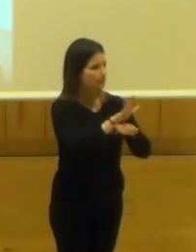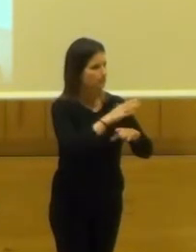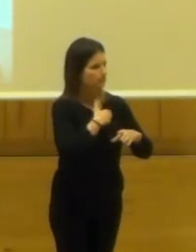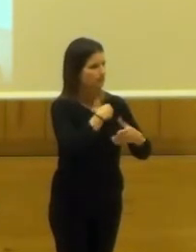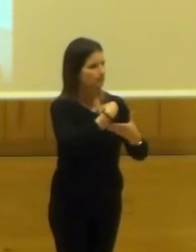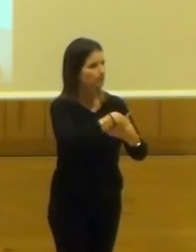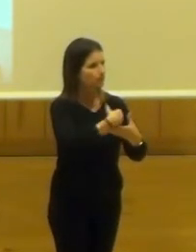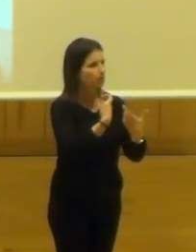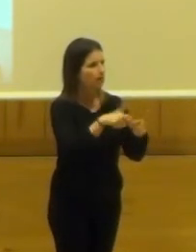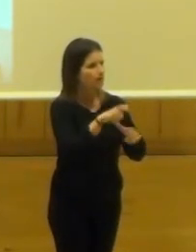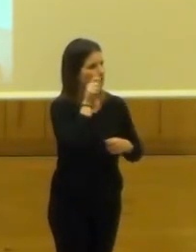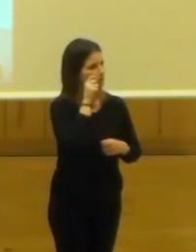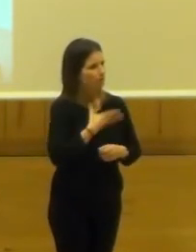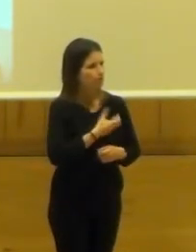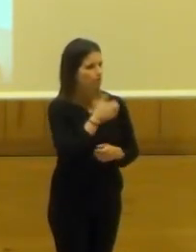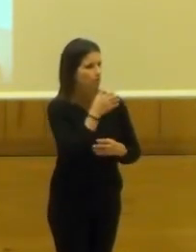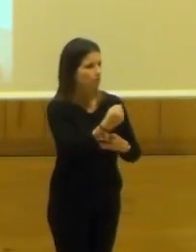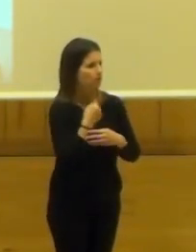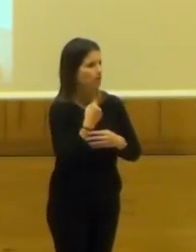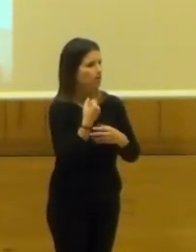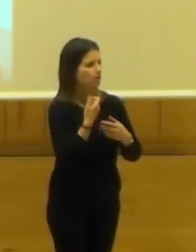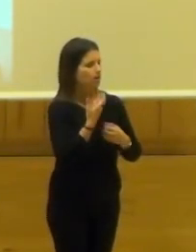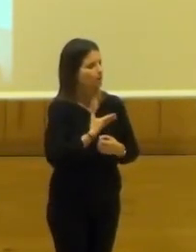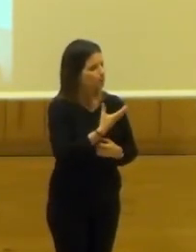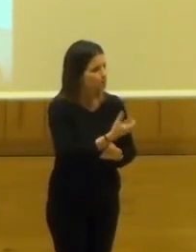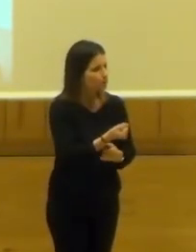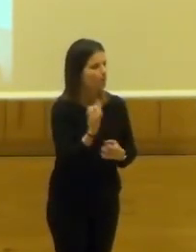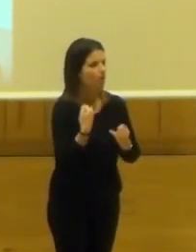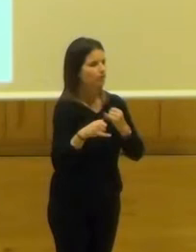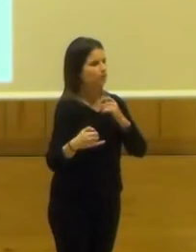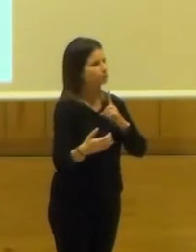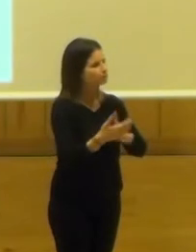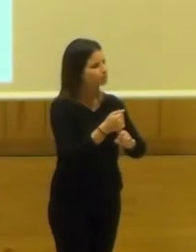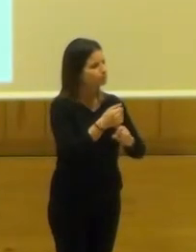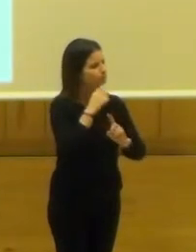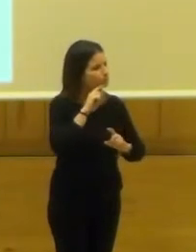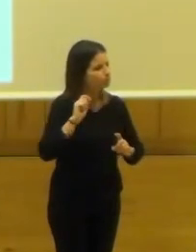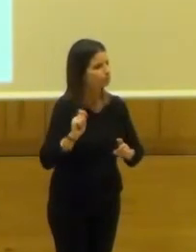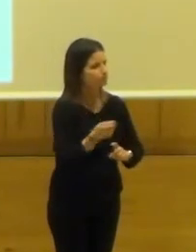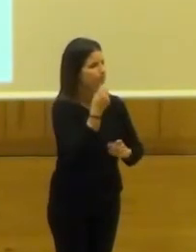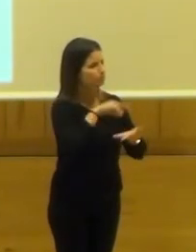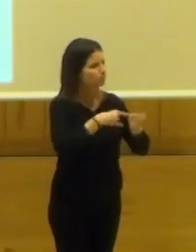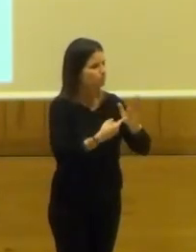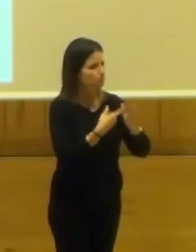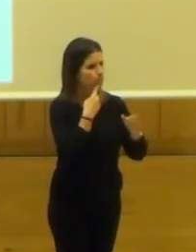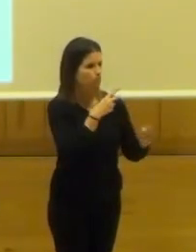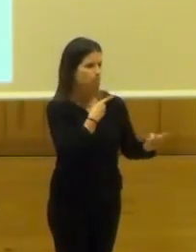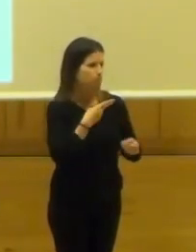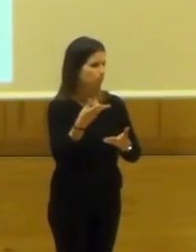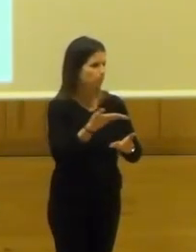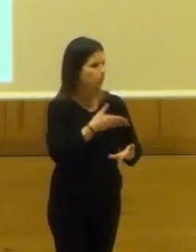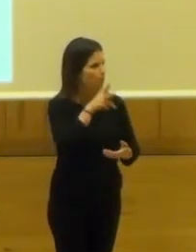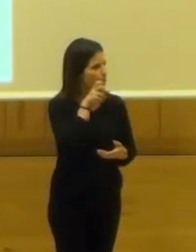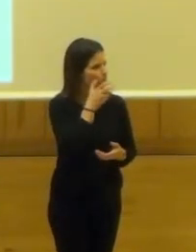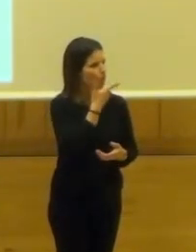el área de turismo del ayuntamiento y gracias al apoyo municipal han conseguido lanzar el proyecto. Así que yo os invito a que la escuchéis